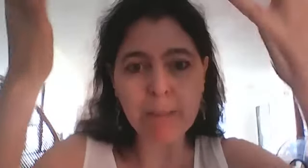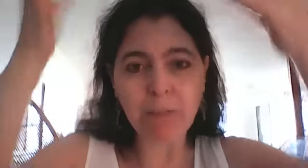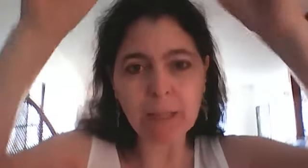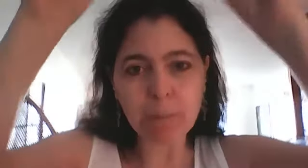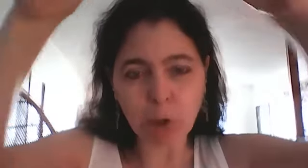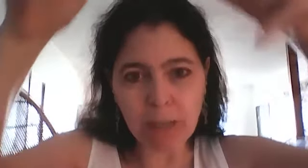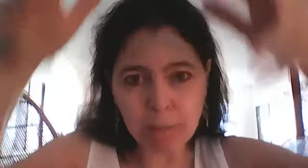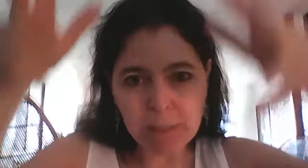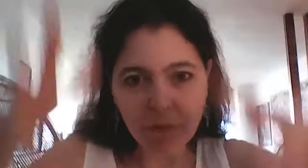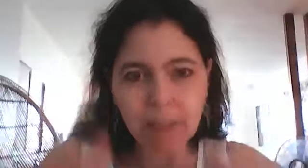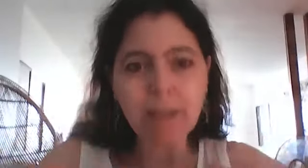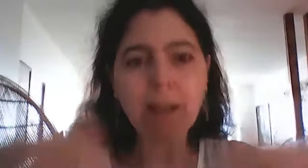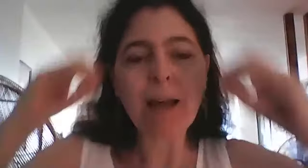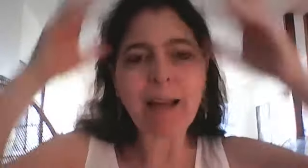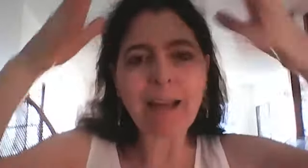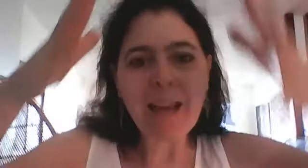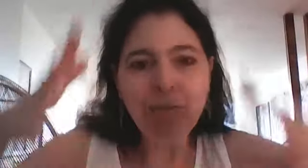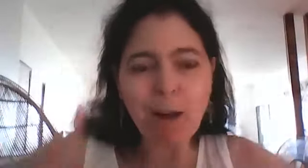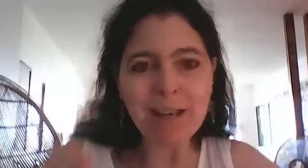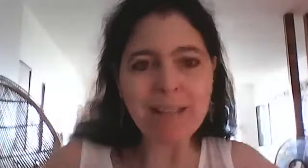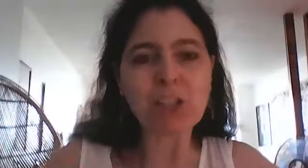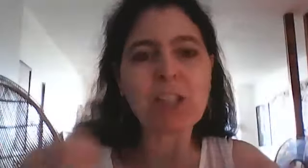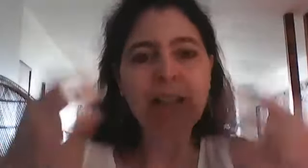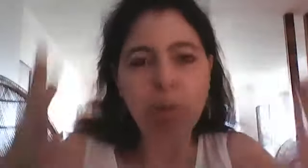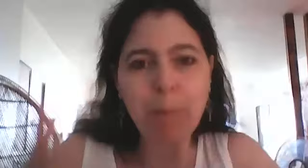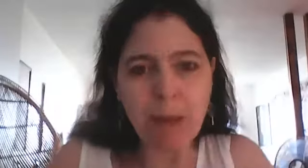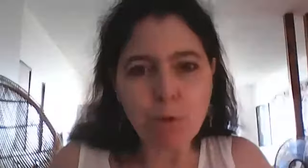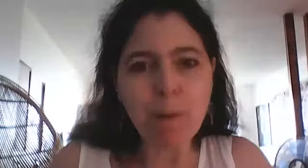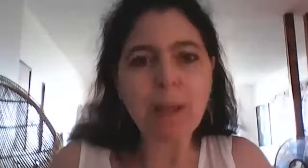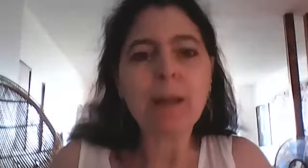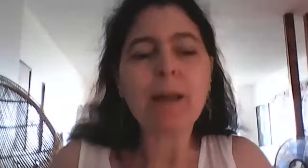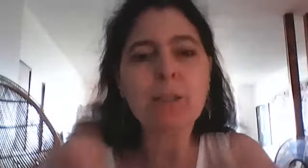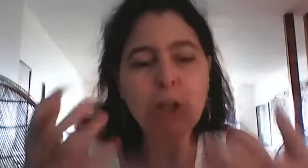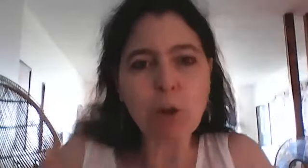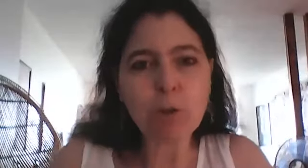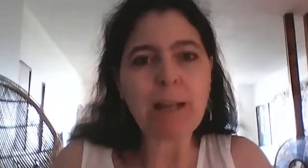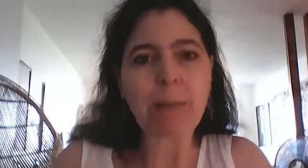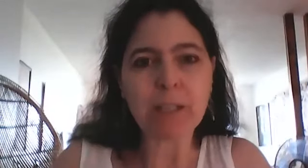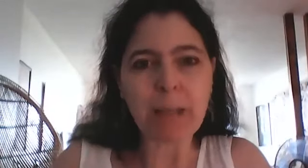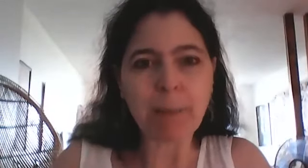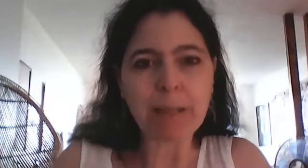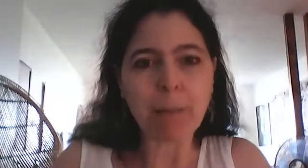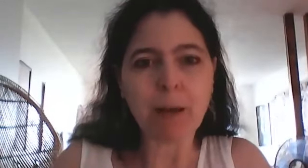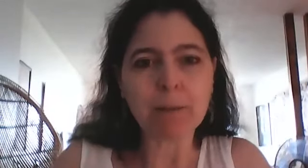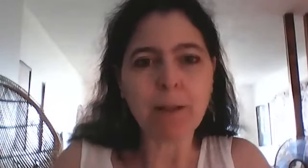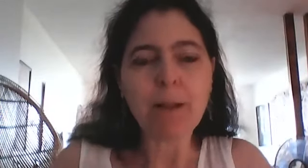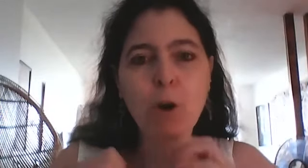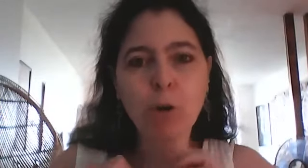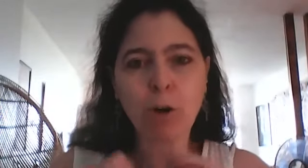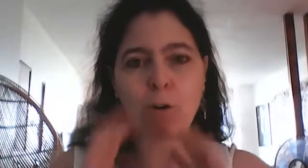divine pour que l'âme divine réenvoie l'énergie dans le plan humain selon ce que la personne est prête à prendre donc on